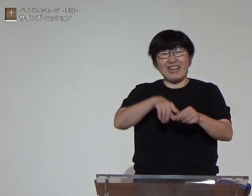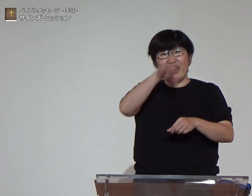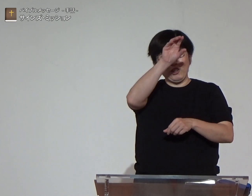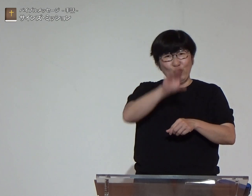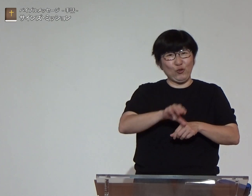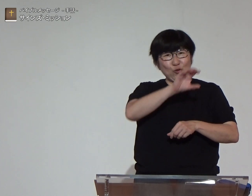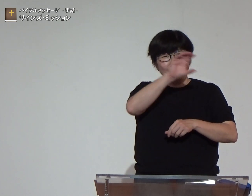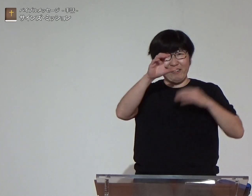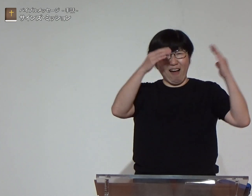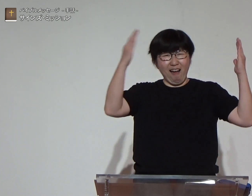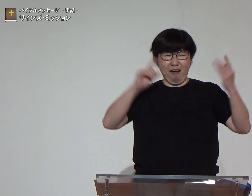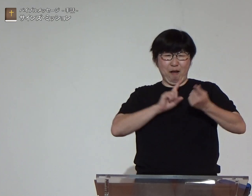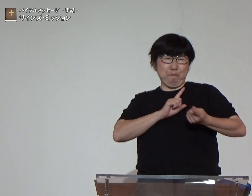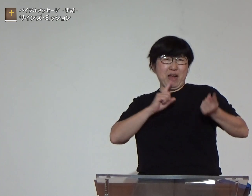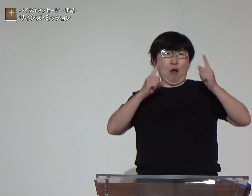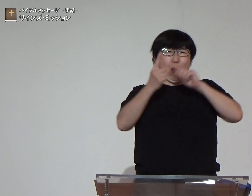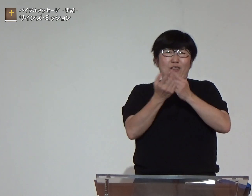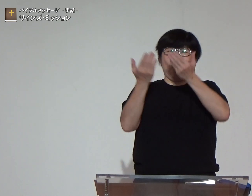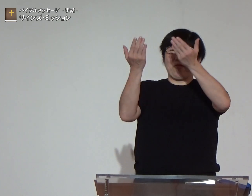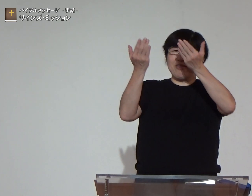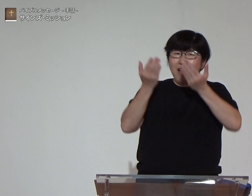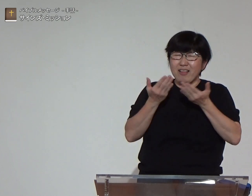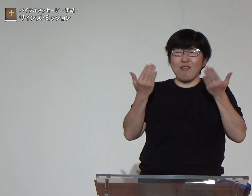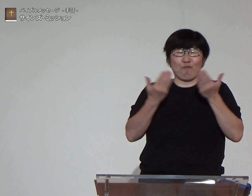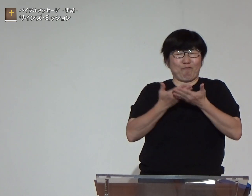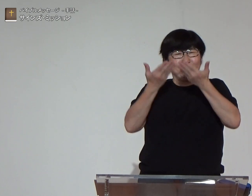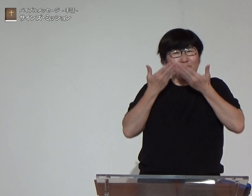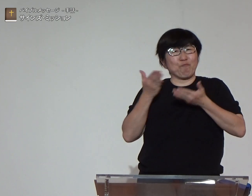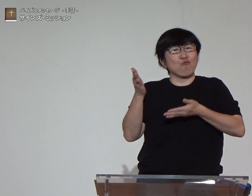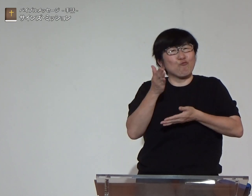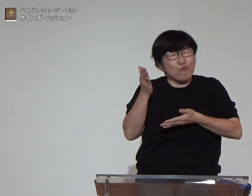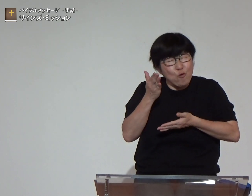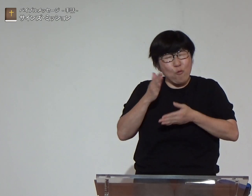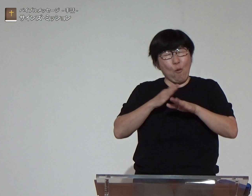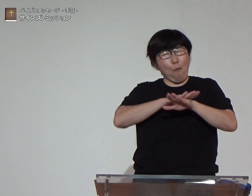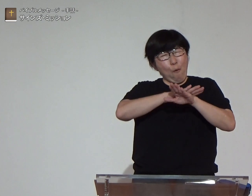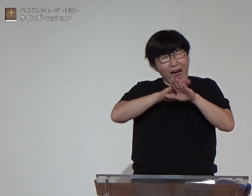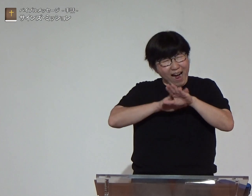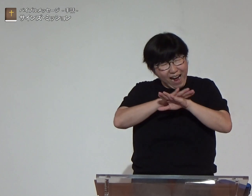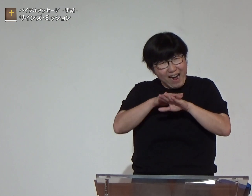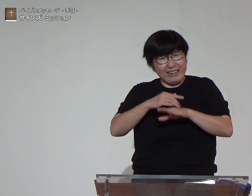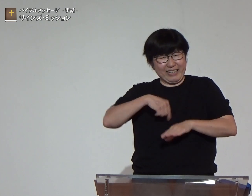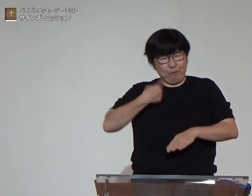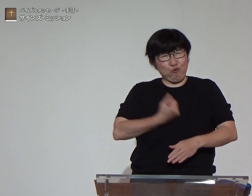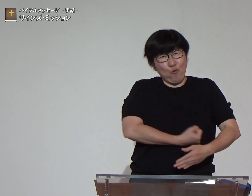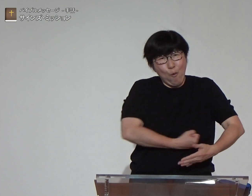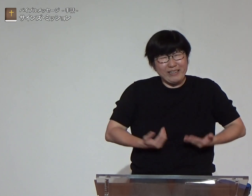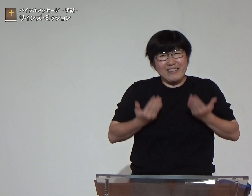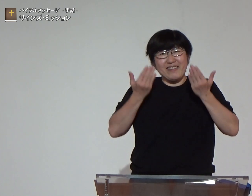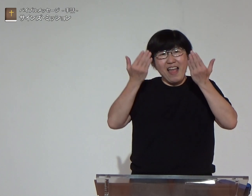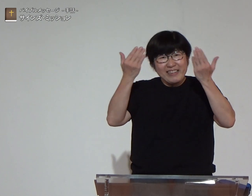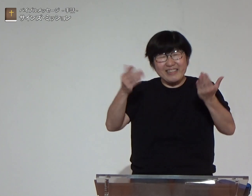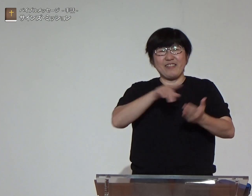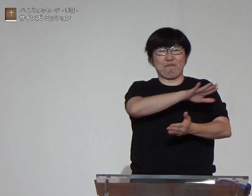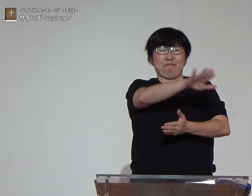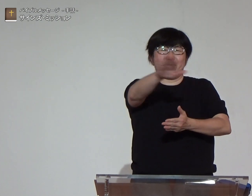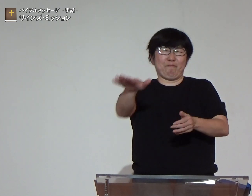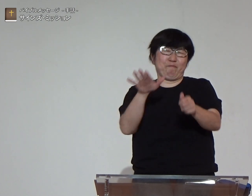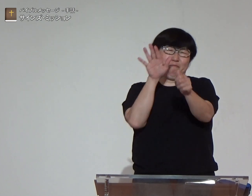くださるあなたのために十字架に代わりにかかってくださるほどの愛自分の自分